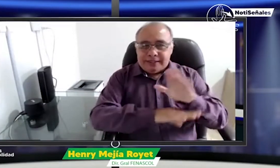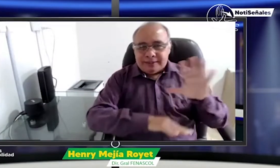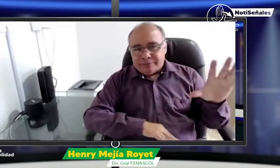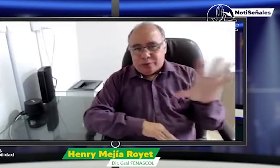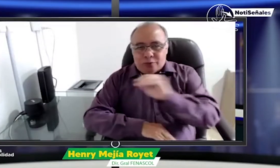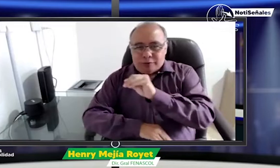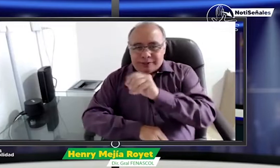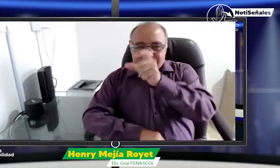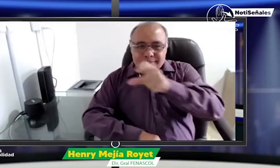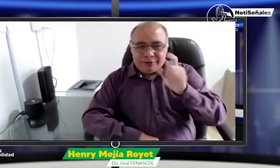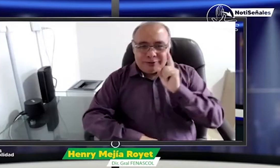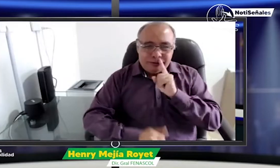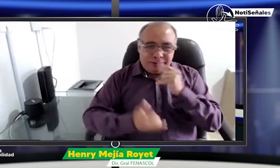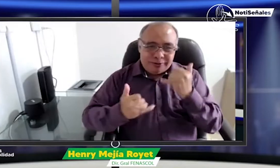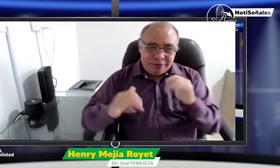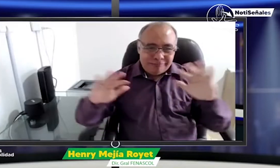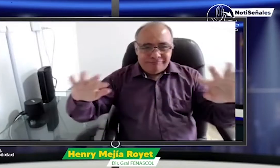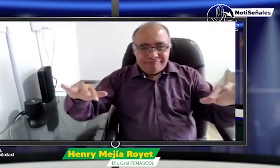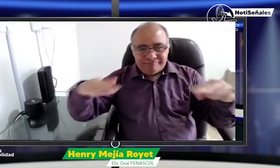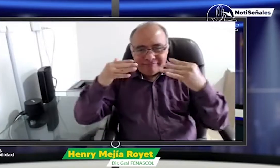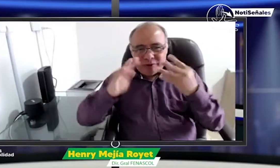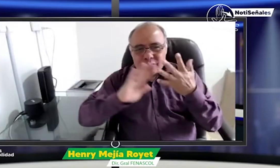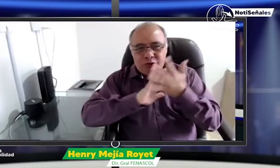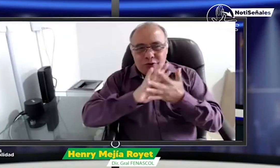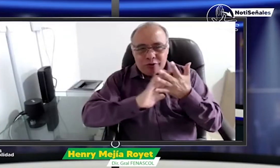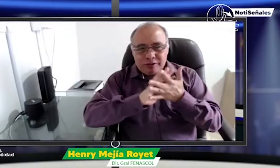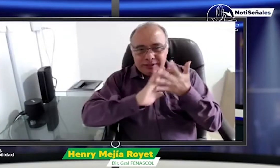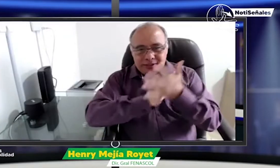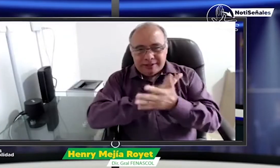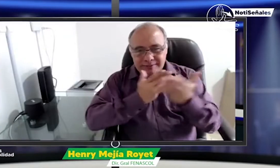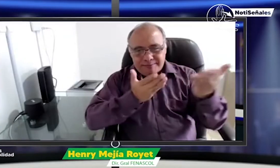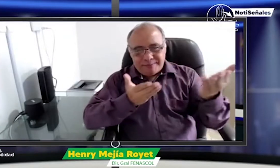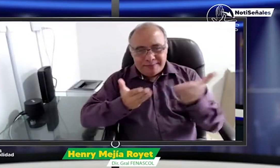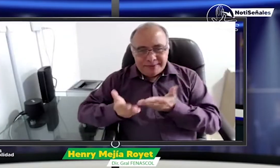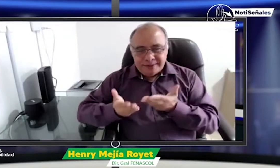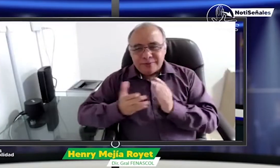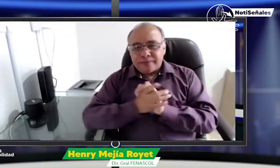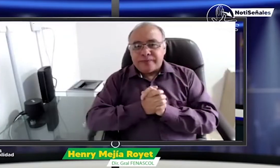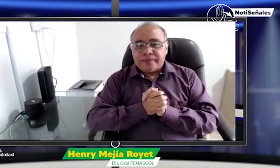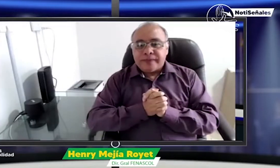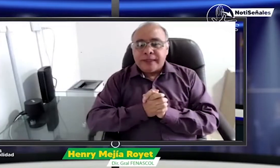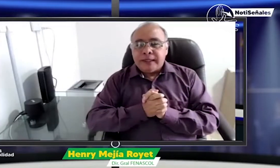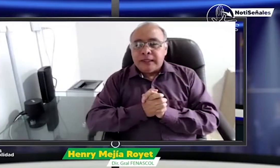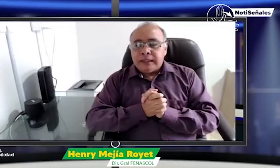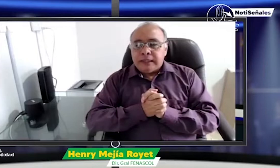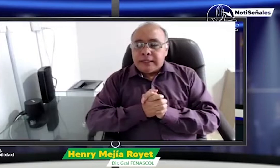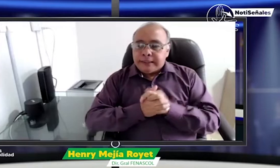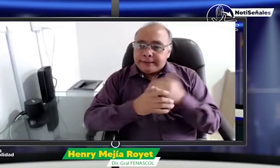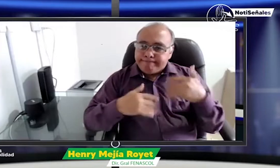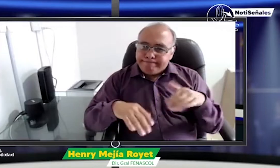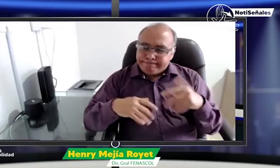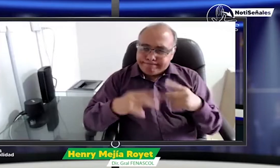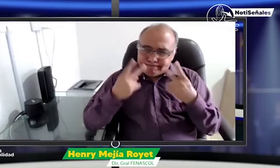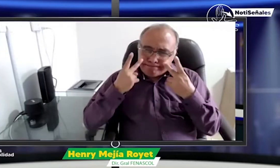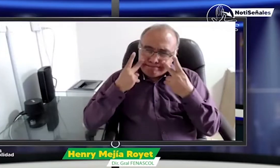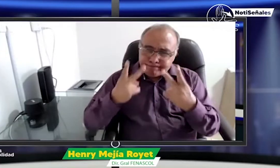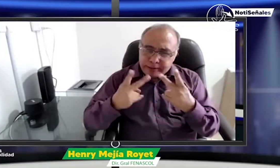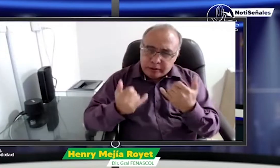Bueno, muy buenas tardes a todas las personas sordas que se conectan hoy a Noticeñales. Sean todos y